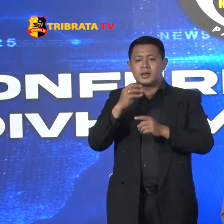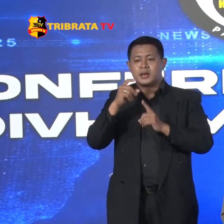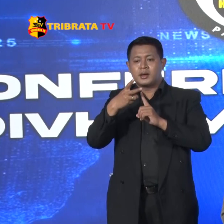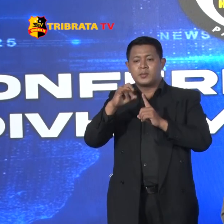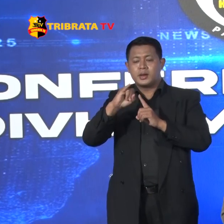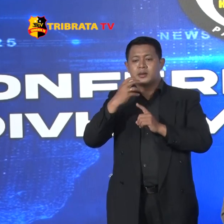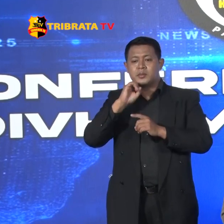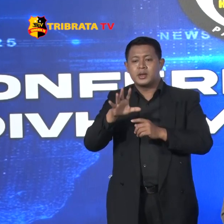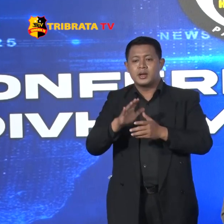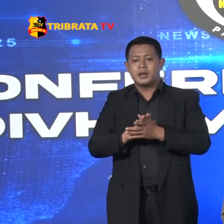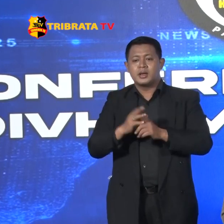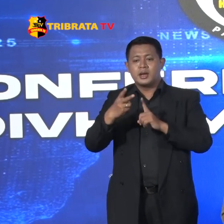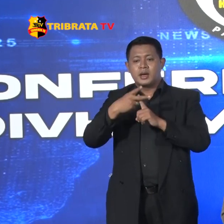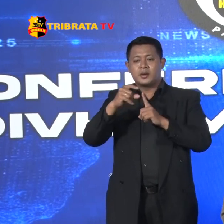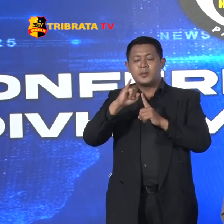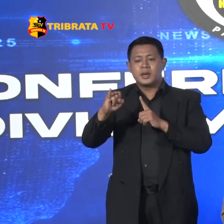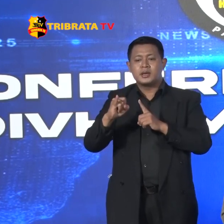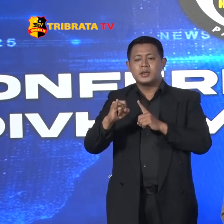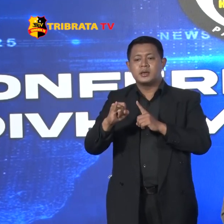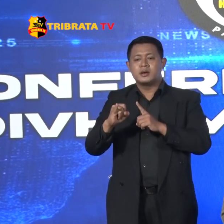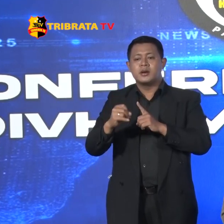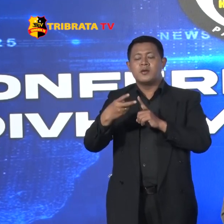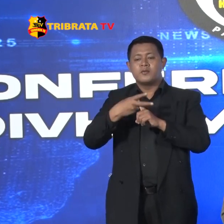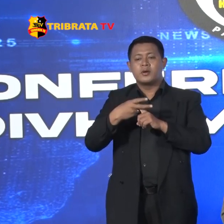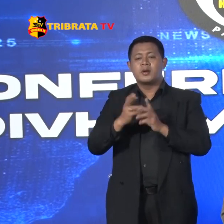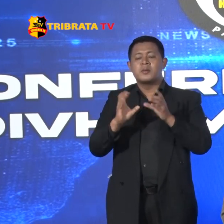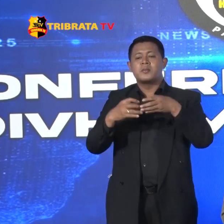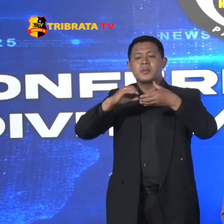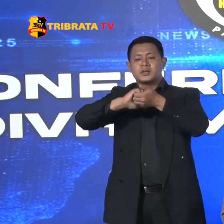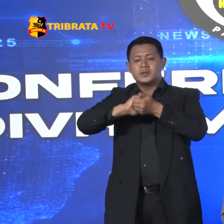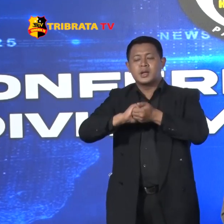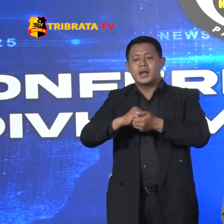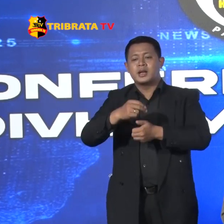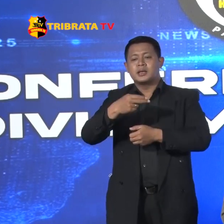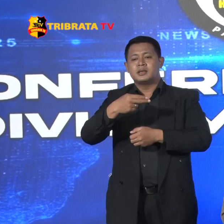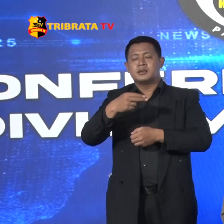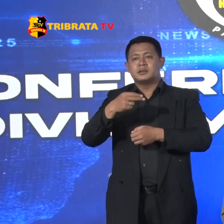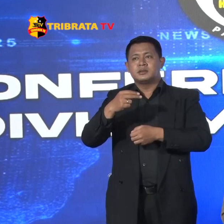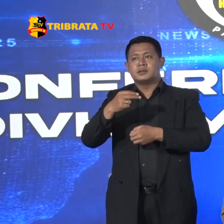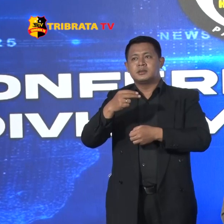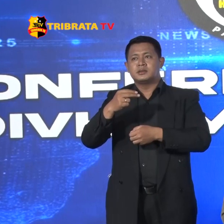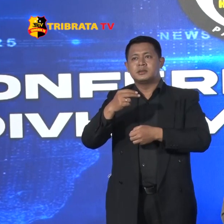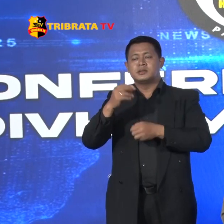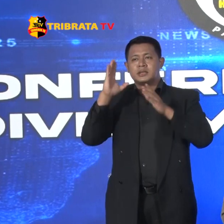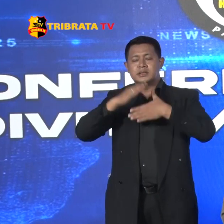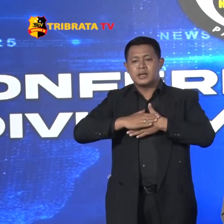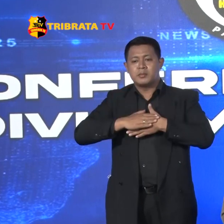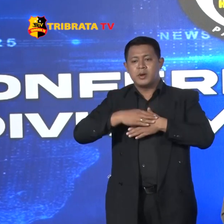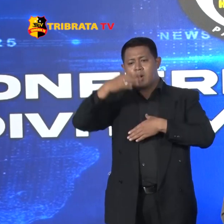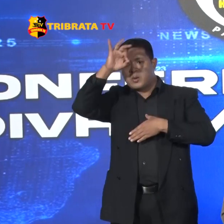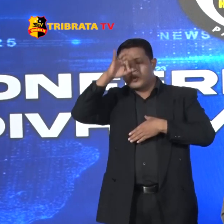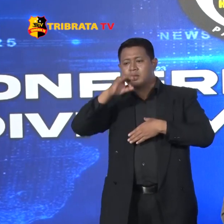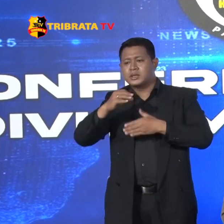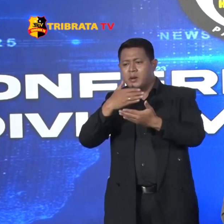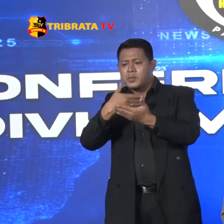Sempat Menyebut Kalau FPI Yang Dimaksud Itu Front Persaudaraan Islam Ini Kalau Dari Polri Sendiri